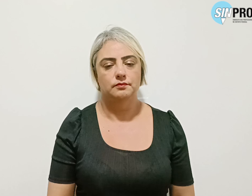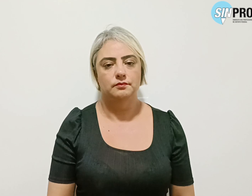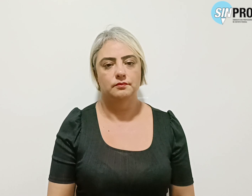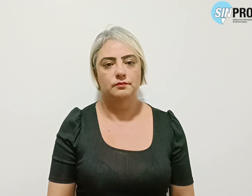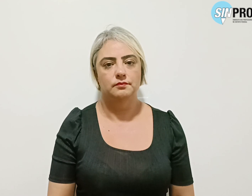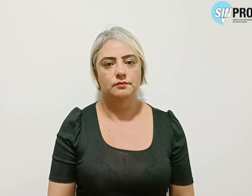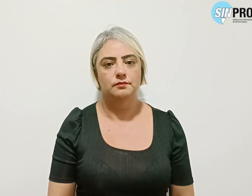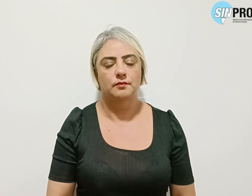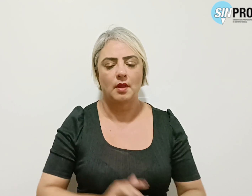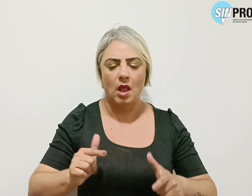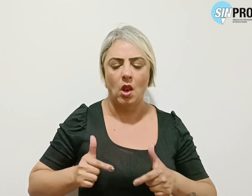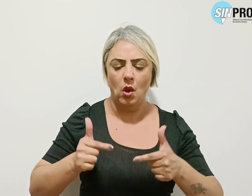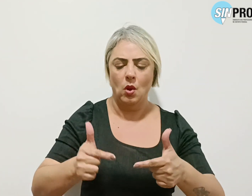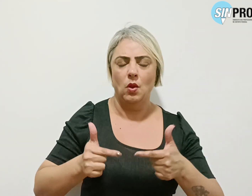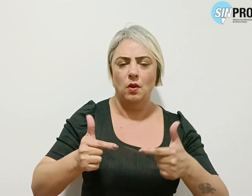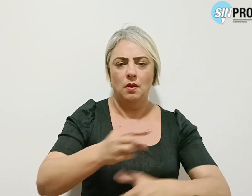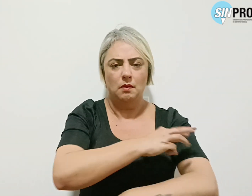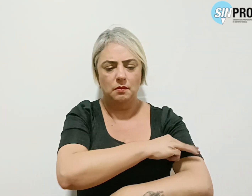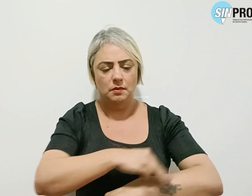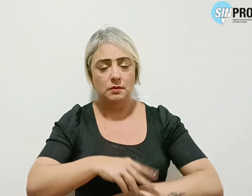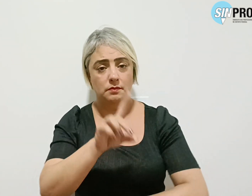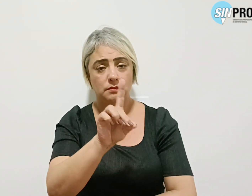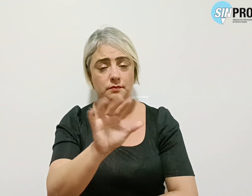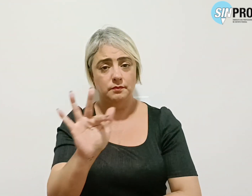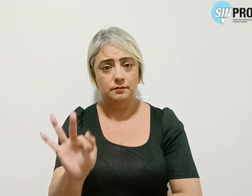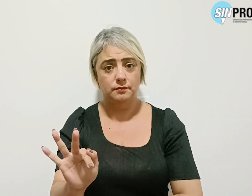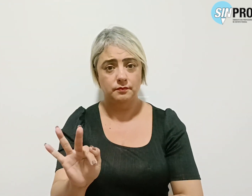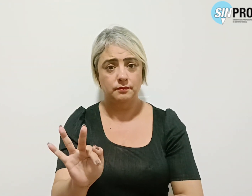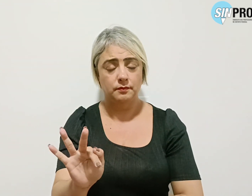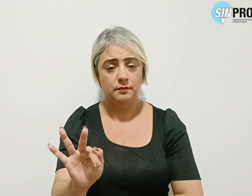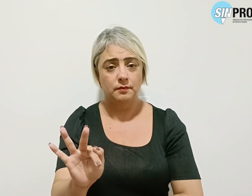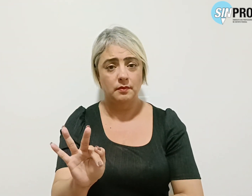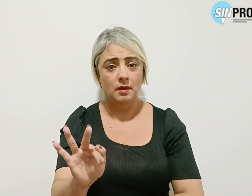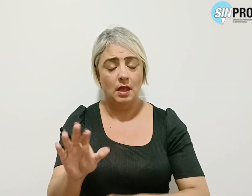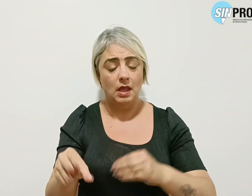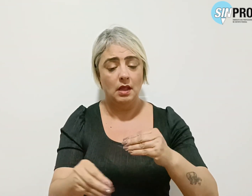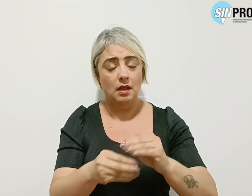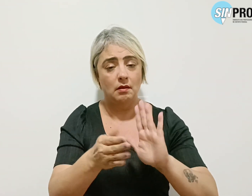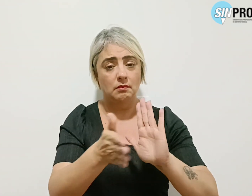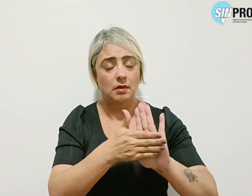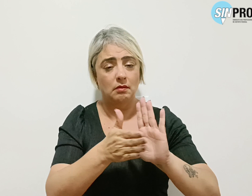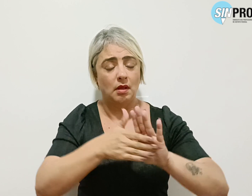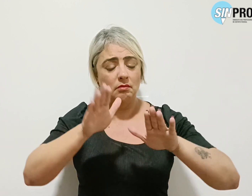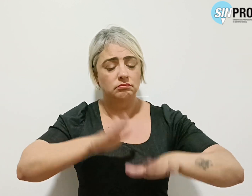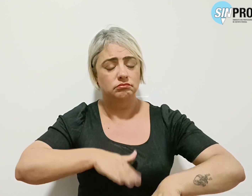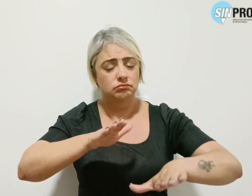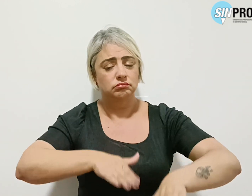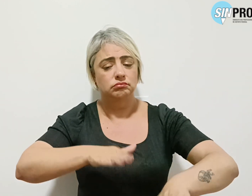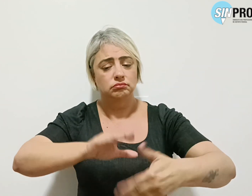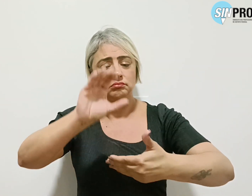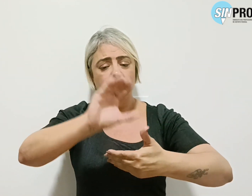Luta do Magistério do Distrito Federal integra a pauta da Marcha da Classe Trabalhadora.